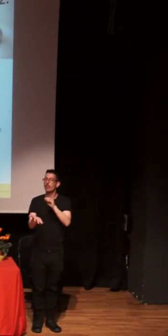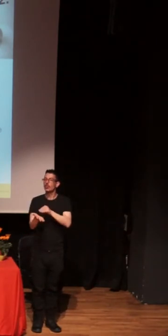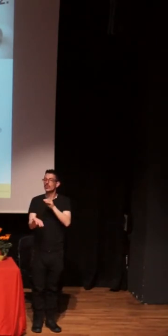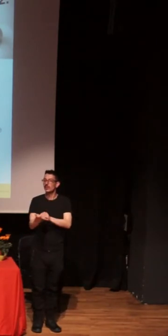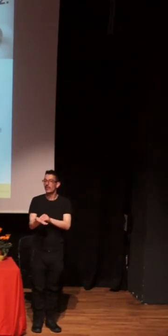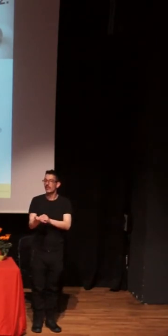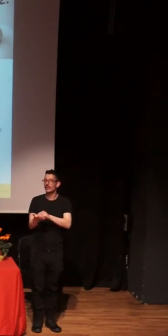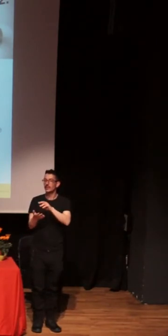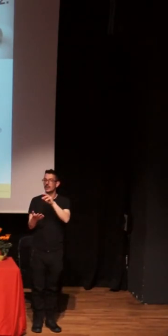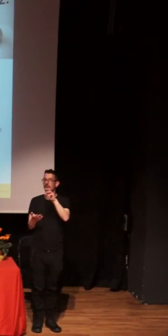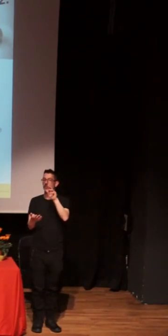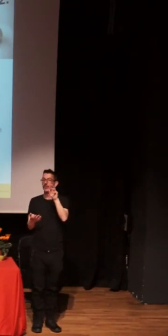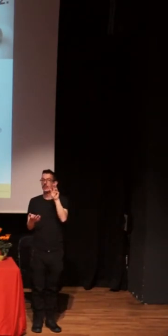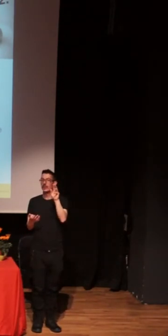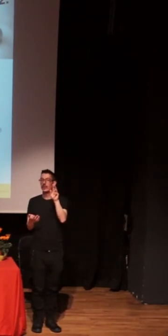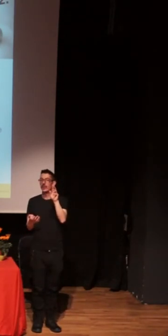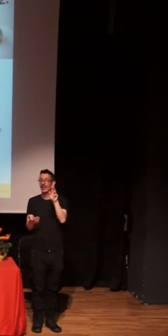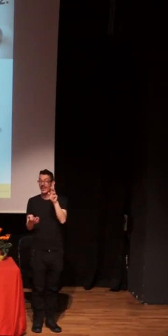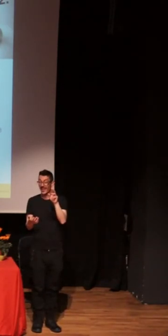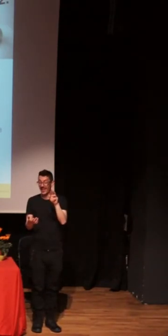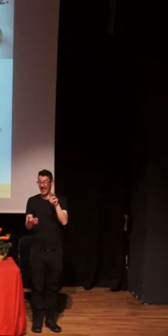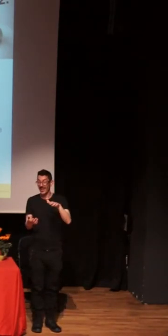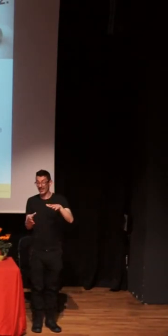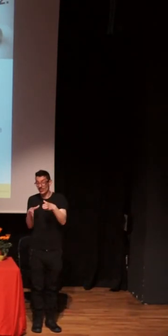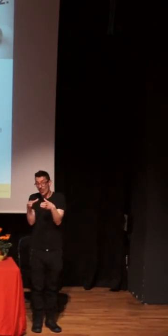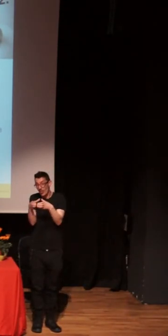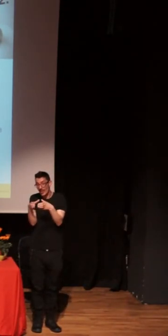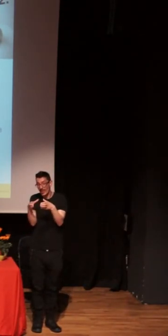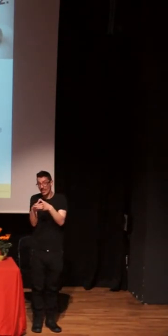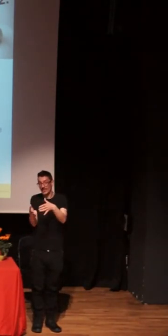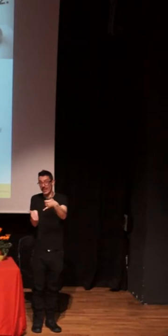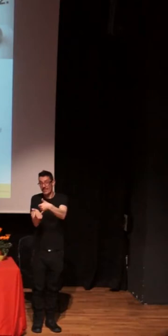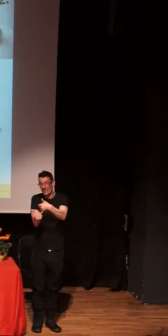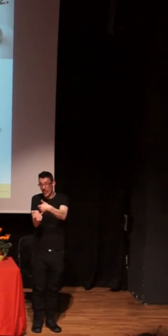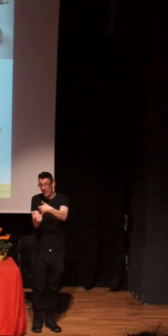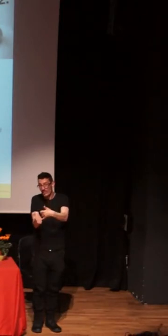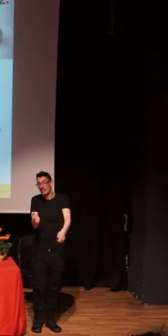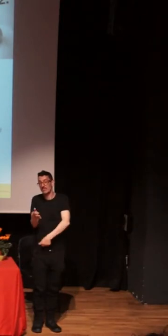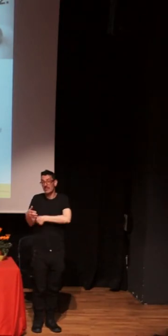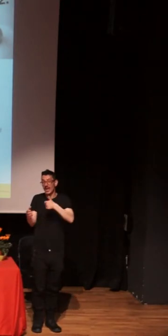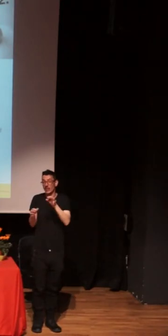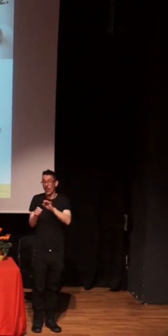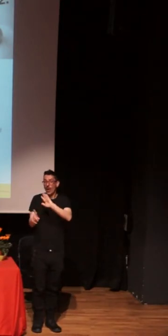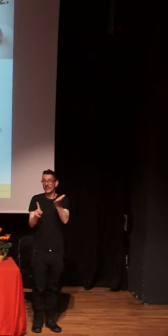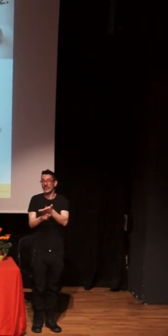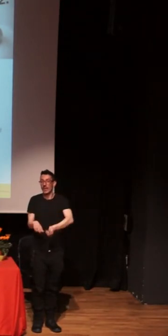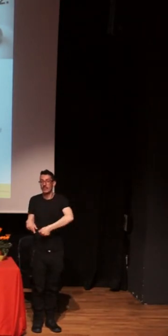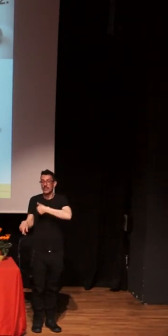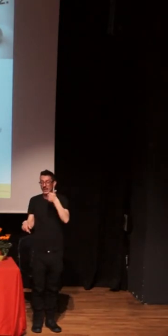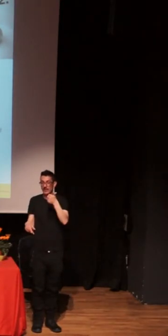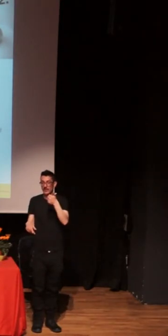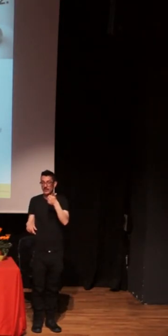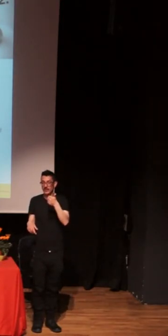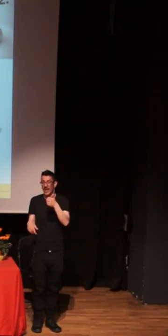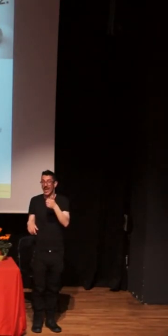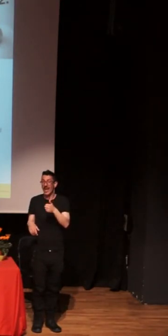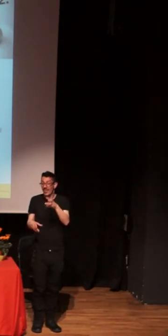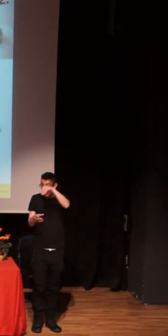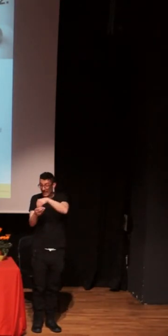ocupa dentro de las comunidades más vulnerables o más afectadas por el VIH, que es la discriminación intracomunitaria, la que tiene lugar